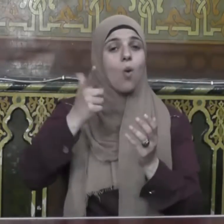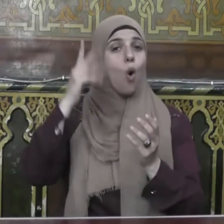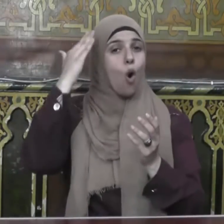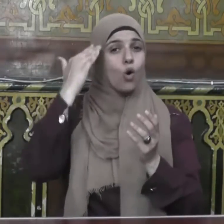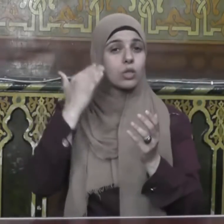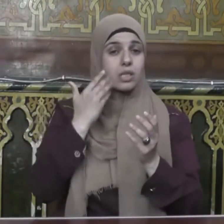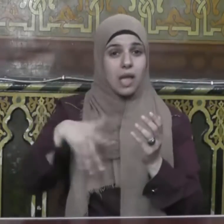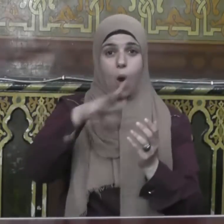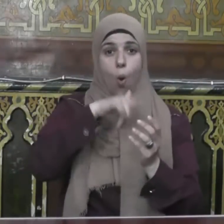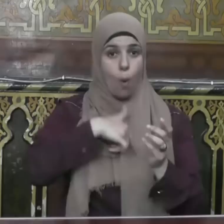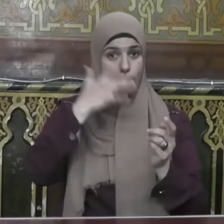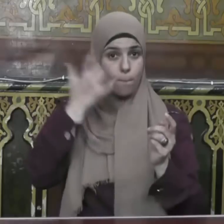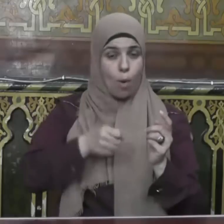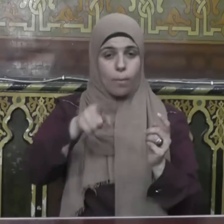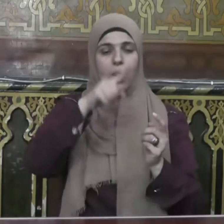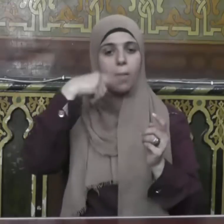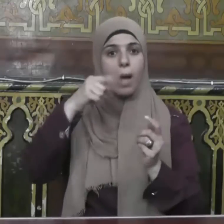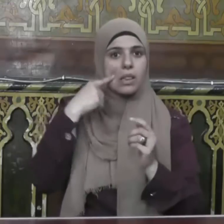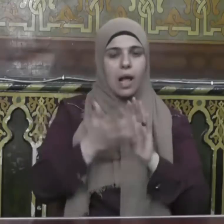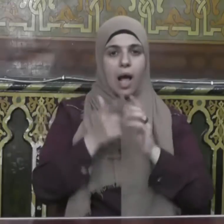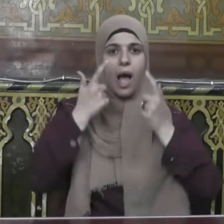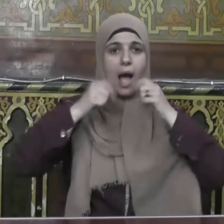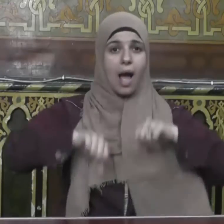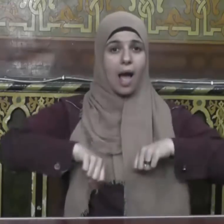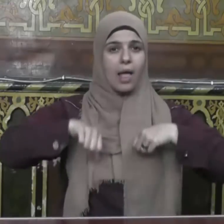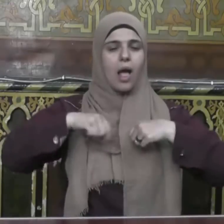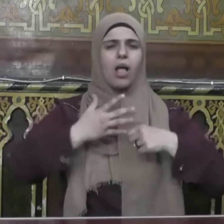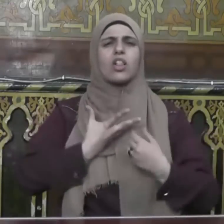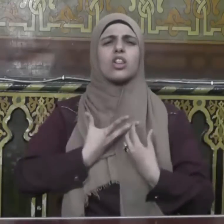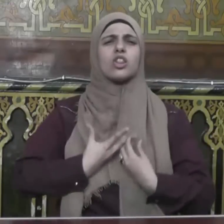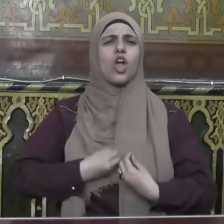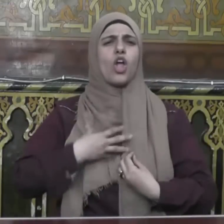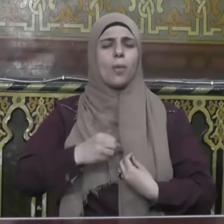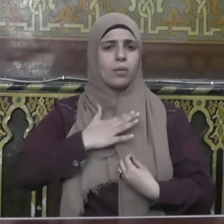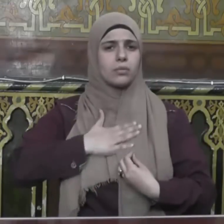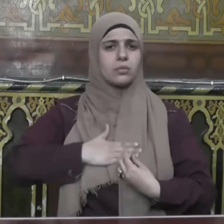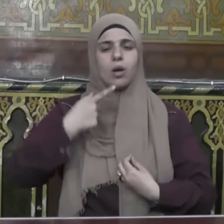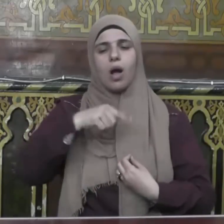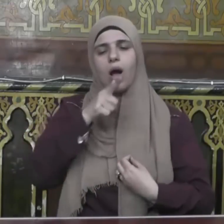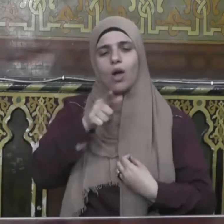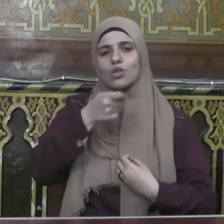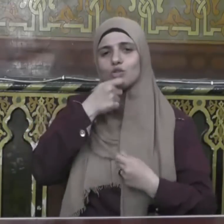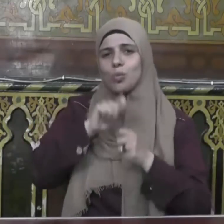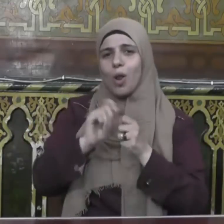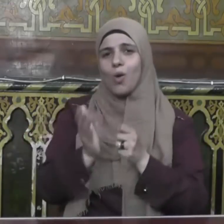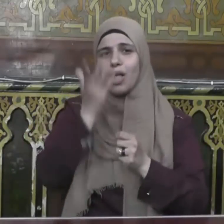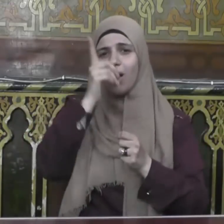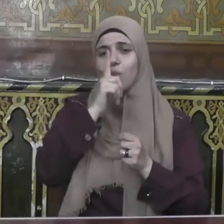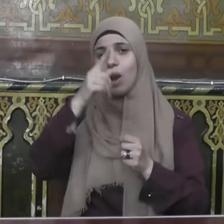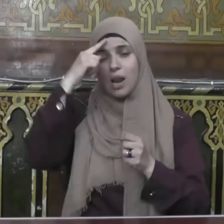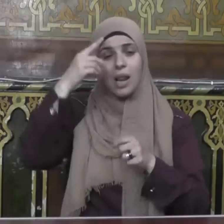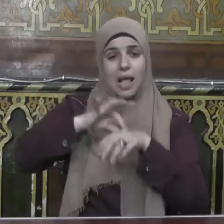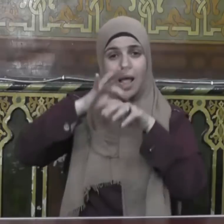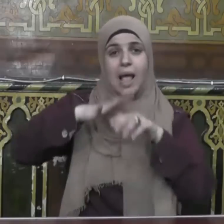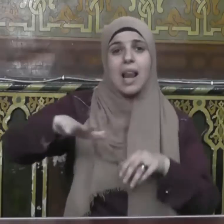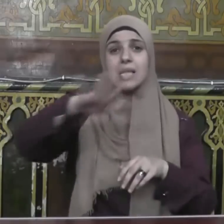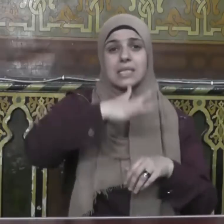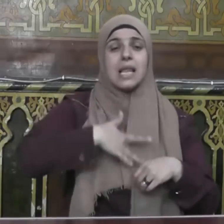فلنحيينه حياة طيبة ويقول سبحانه الذين آمنوا وتطمئن